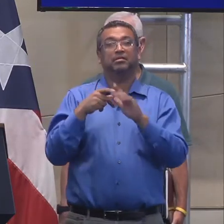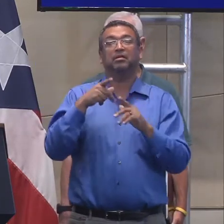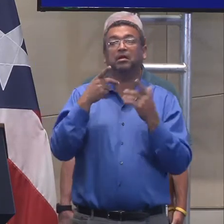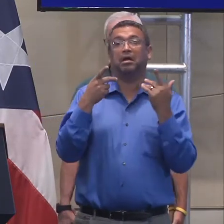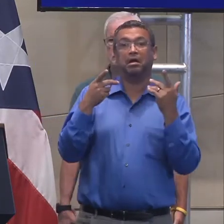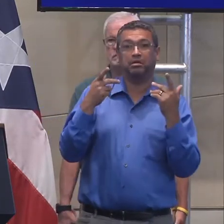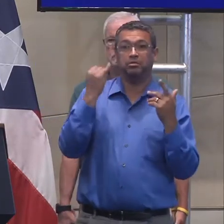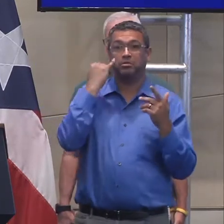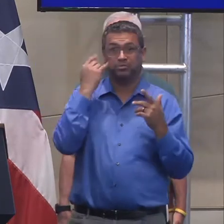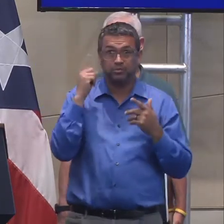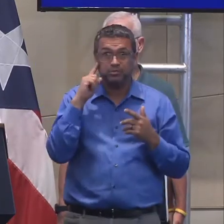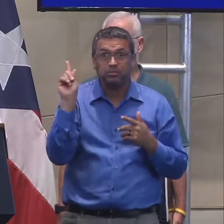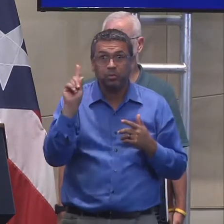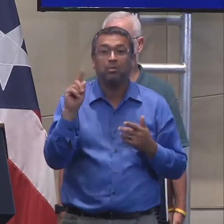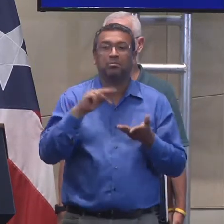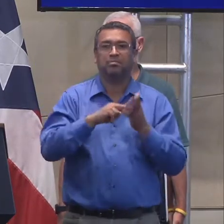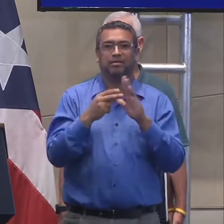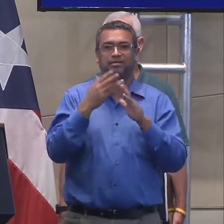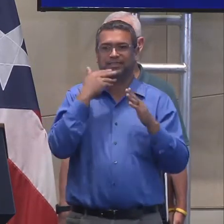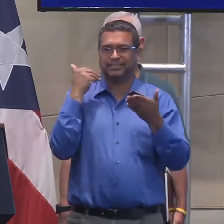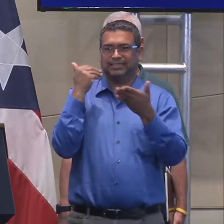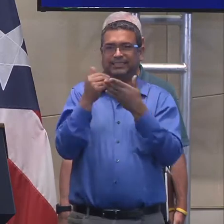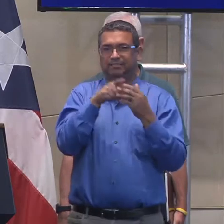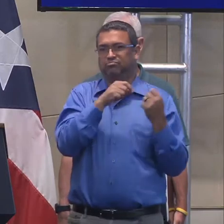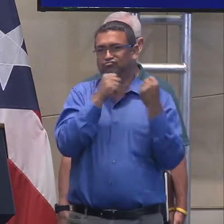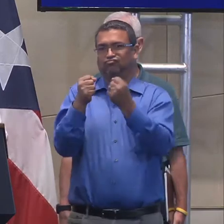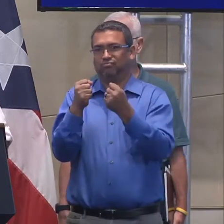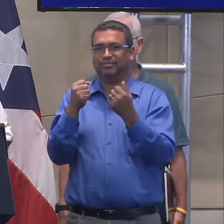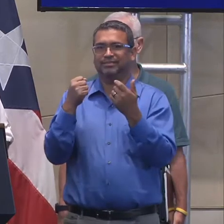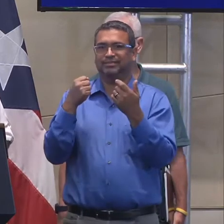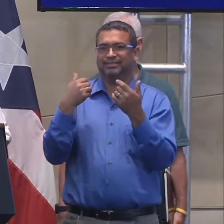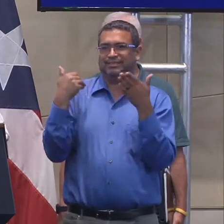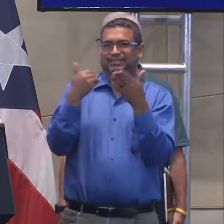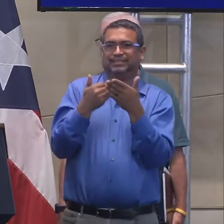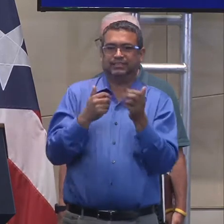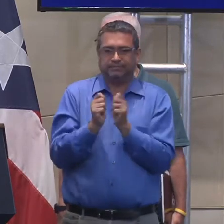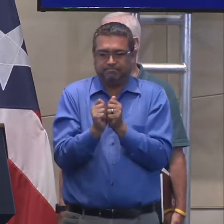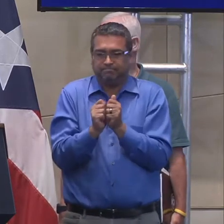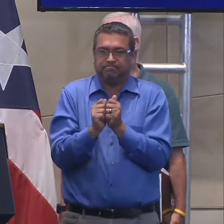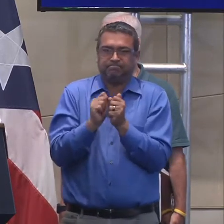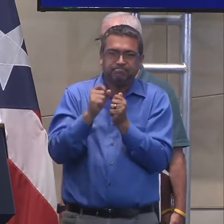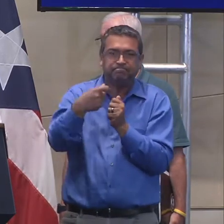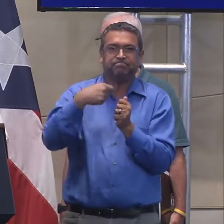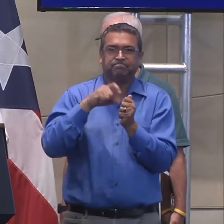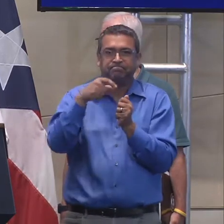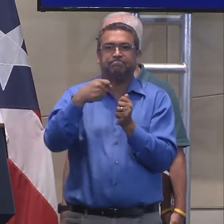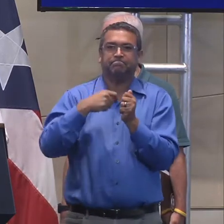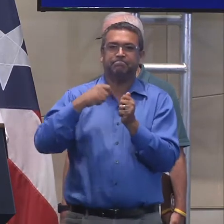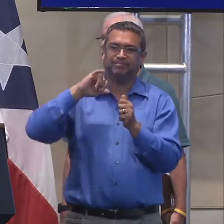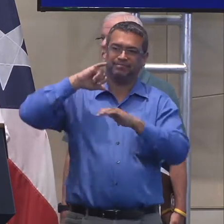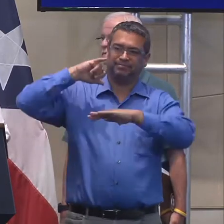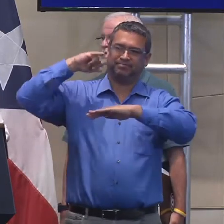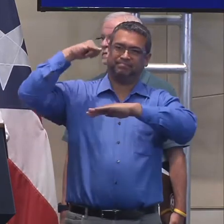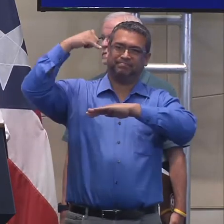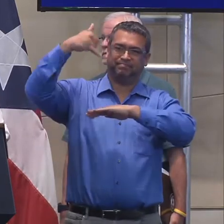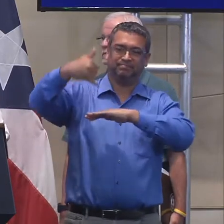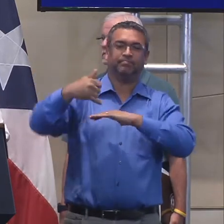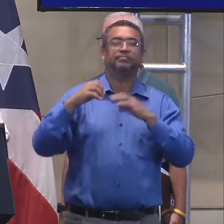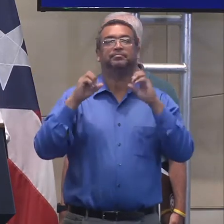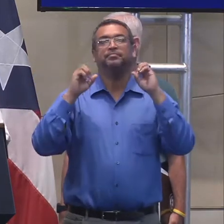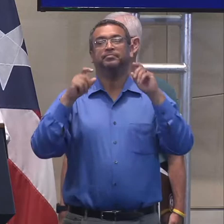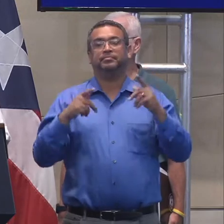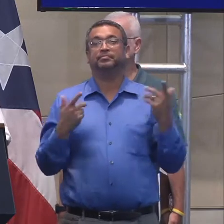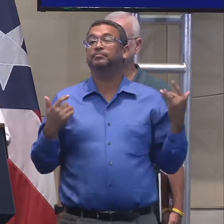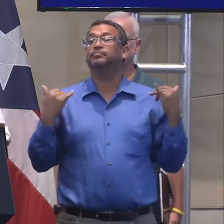hacer llamadas, etcétera. Reparo y mantenimiento es uno de los enfoques críticos ahora, de cara